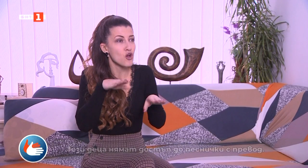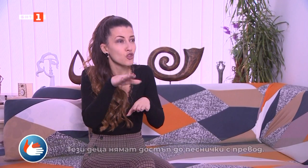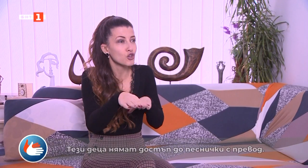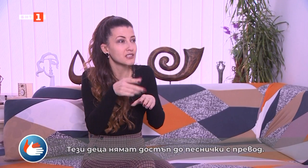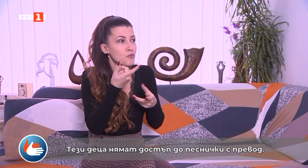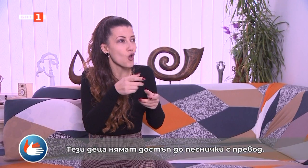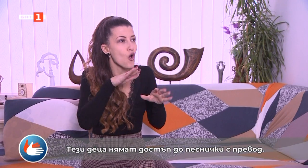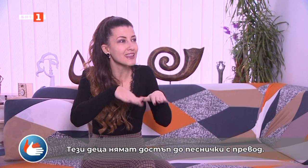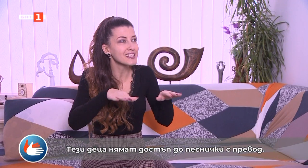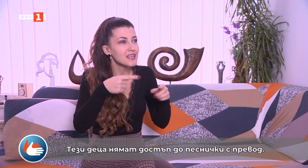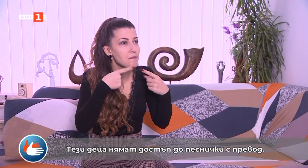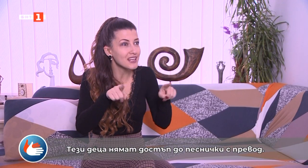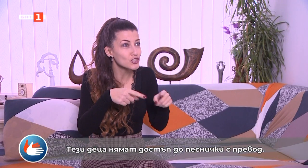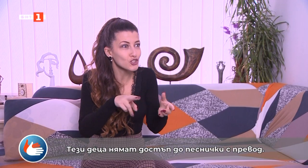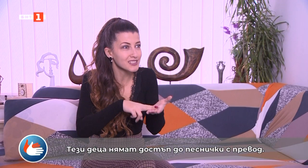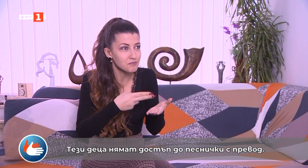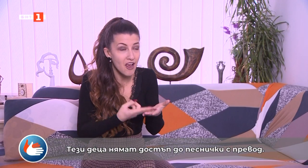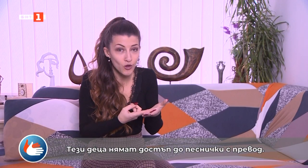Тези деца нямат достъп до песнички с превод.